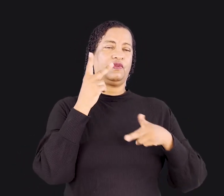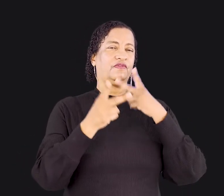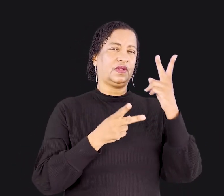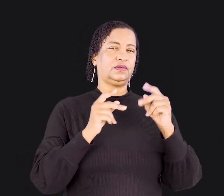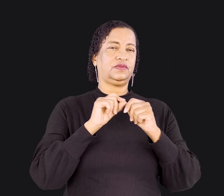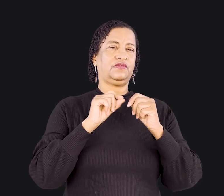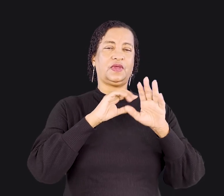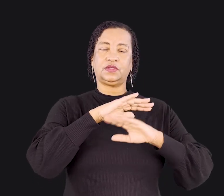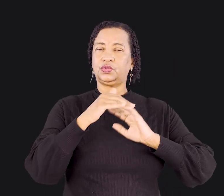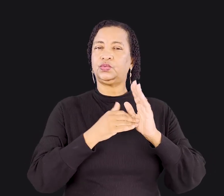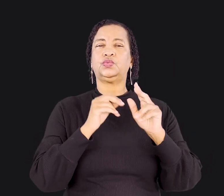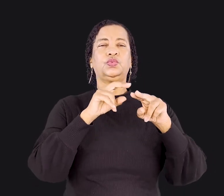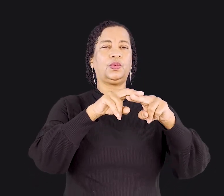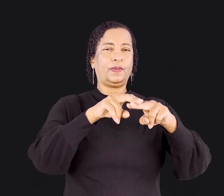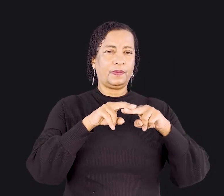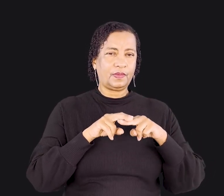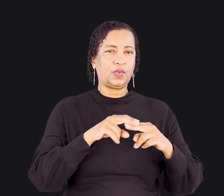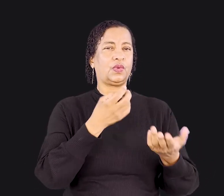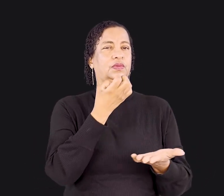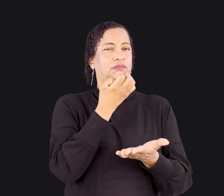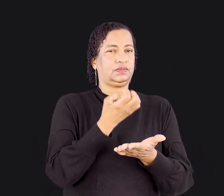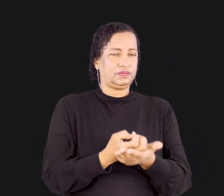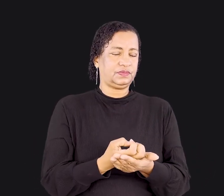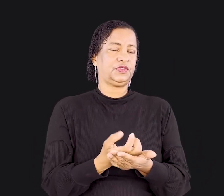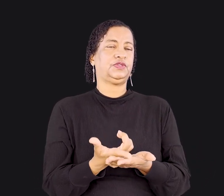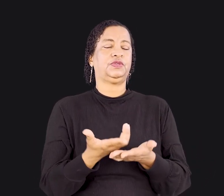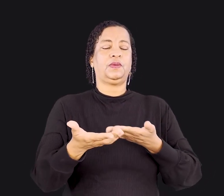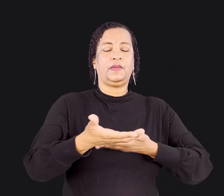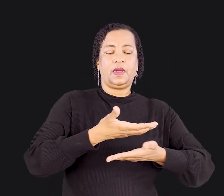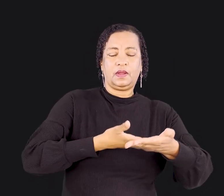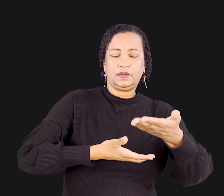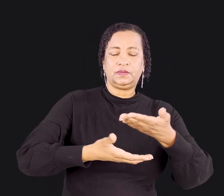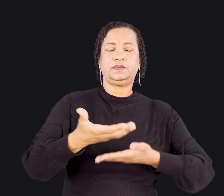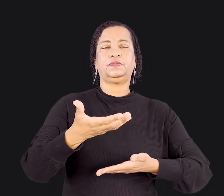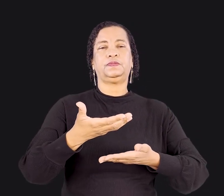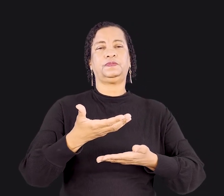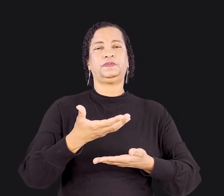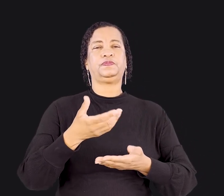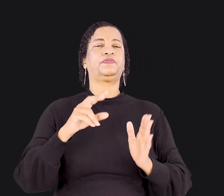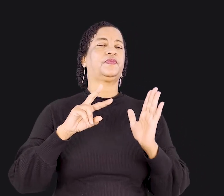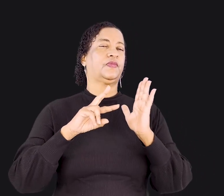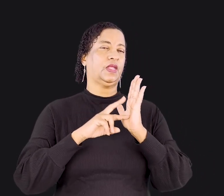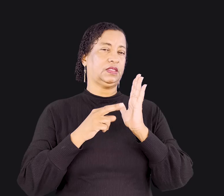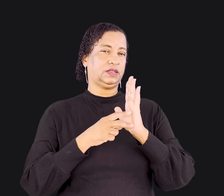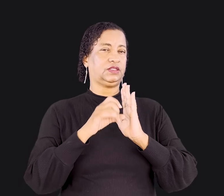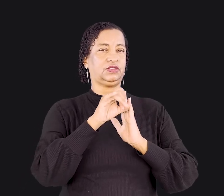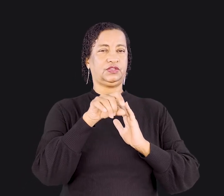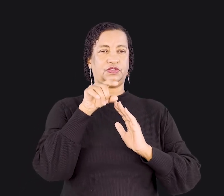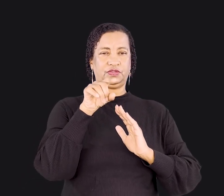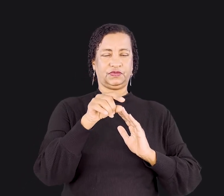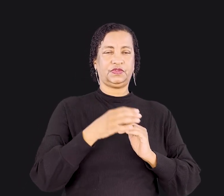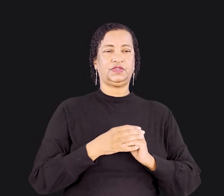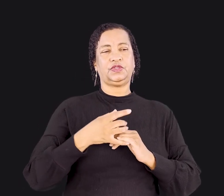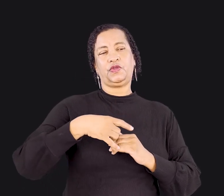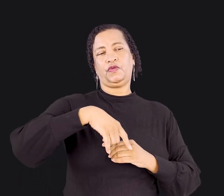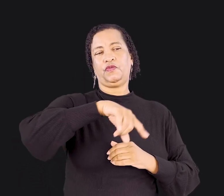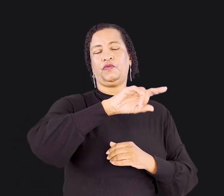isso por causa do Evangelho, para ser co-participante dele. Isso quer dizer que, se você for para Nova Guiné